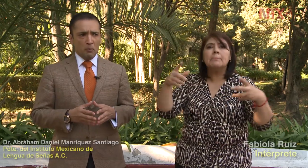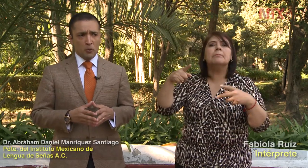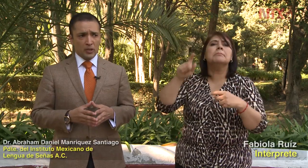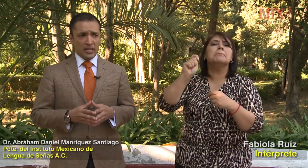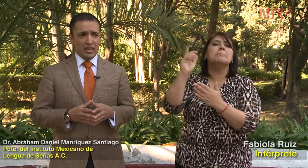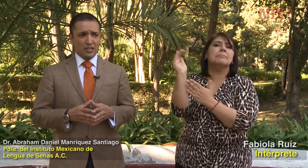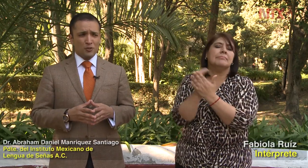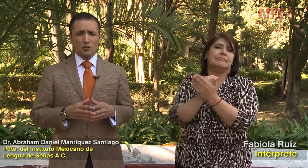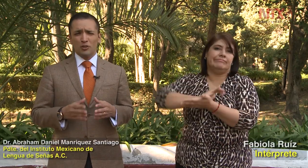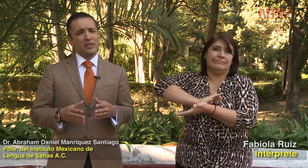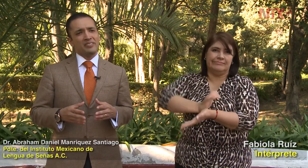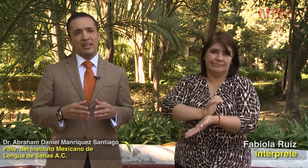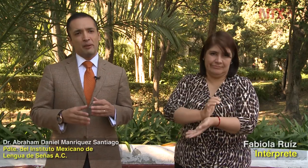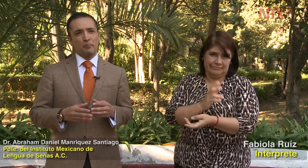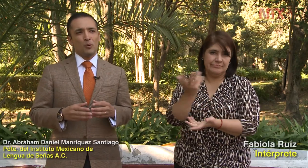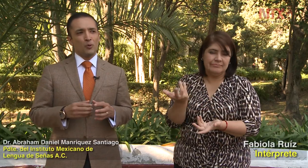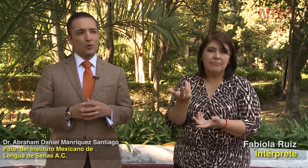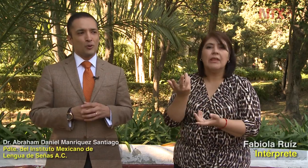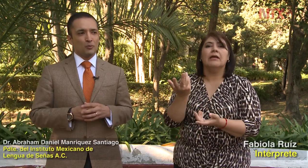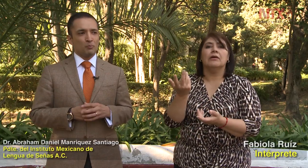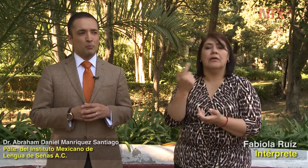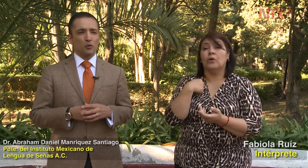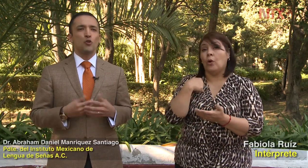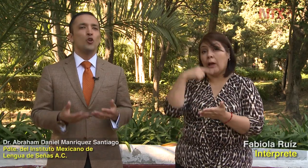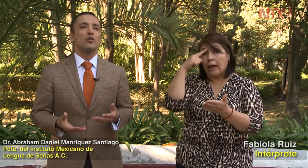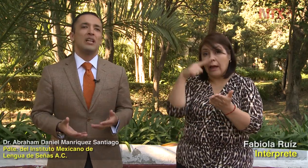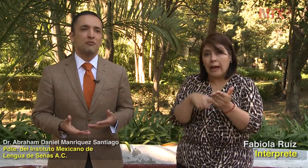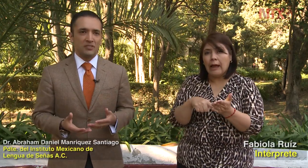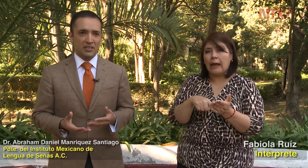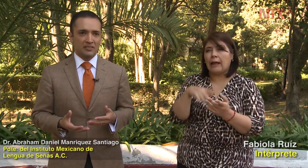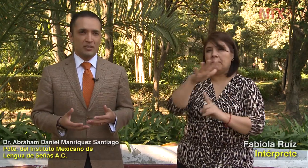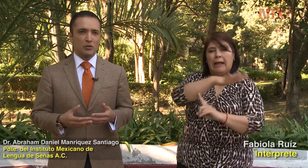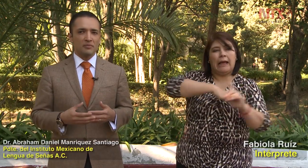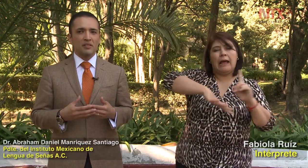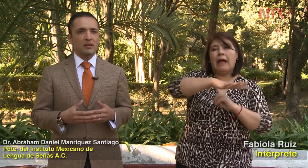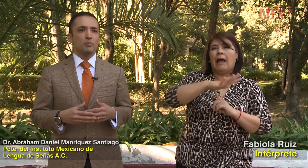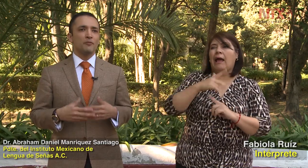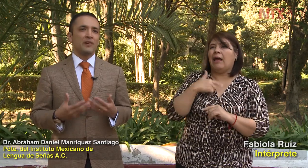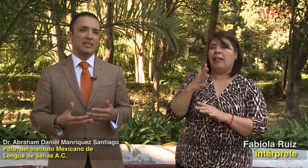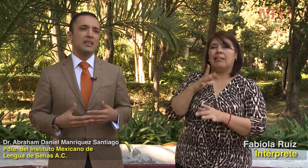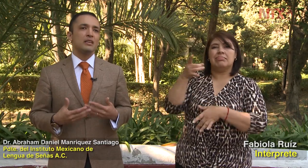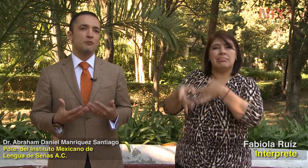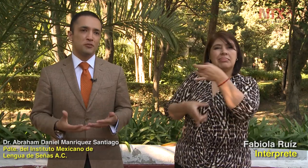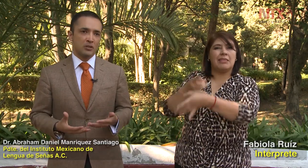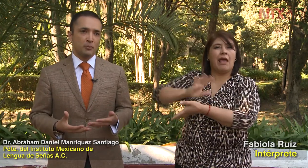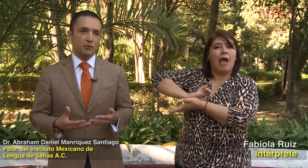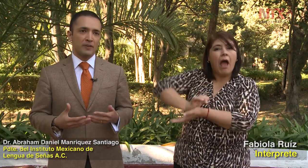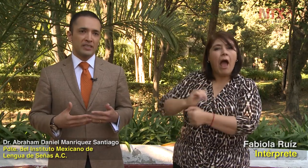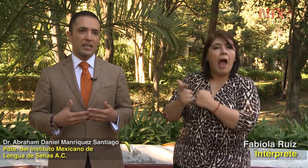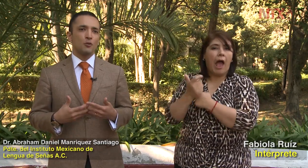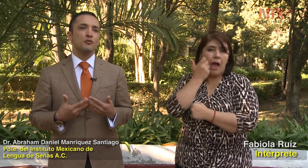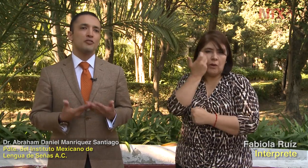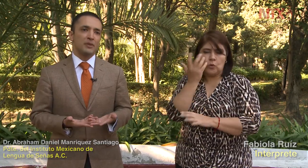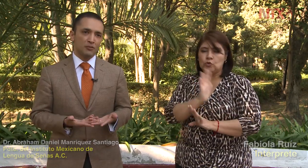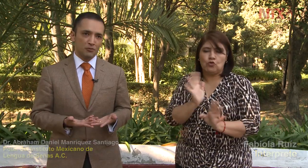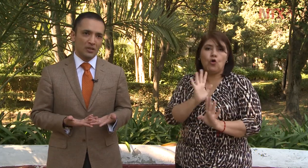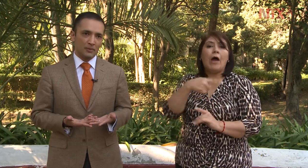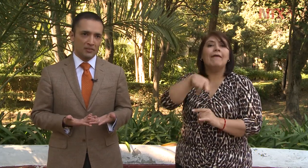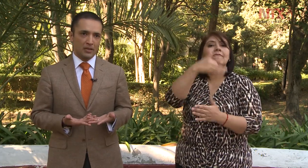Porque yo no creo que sea por dolo de la sociedad, sino es más bien por falta de difusión y por falta de conocimiento sobre la misma